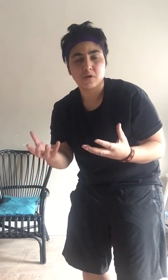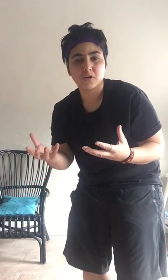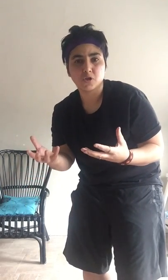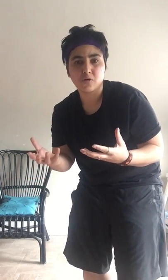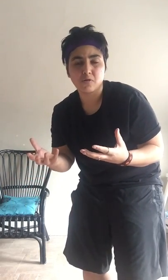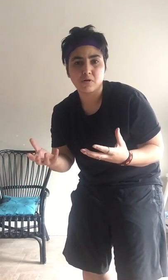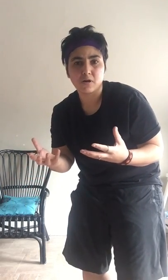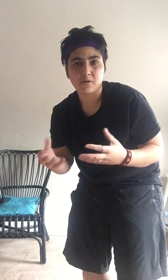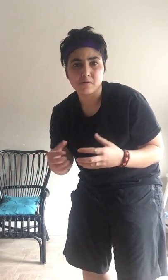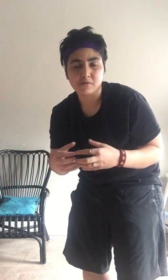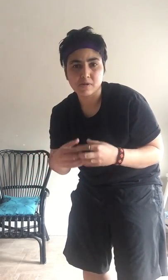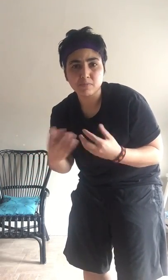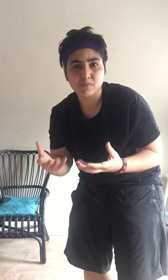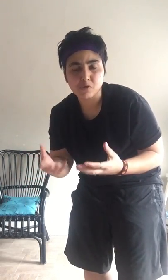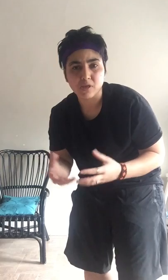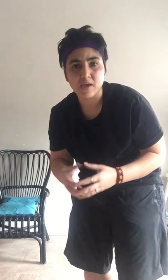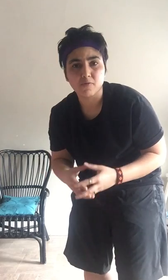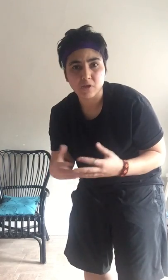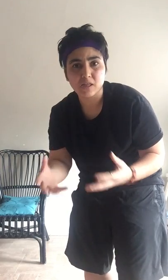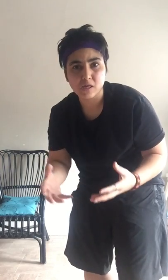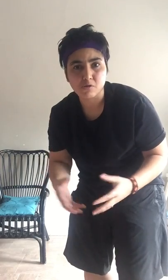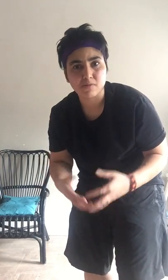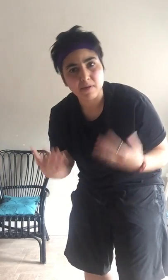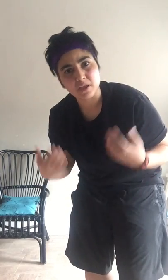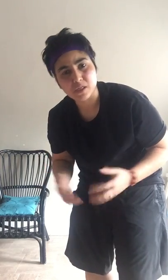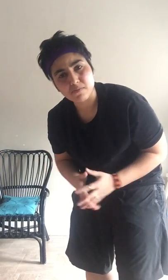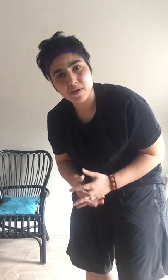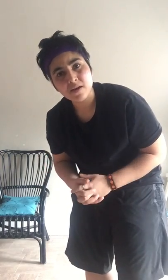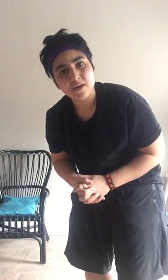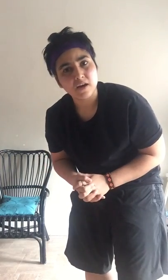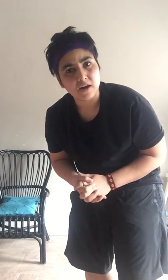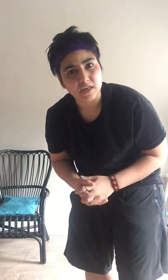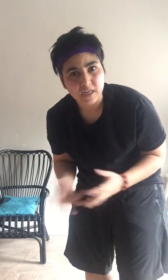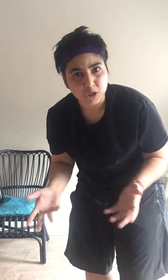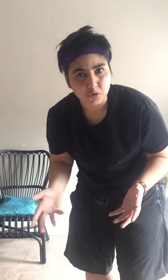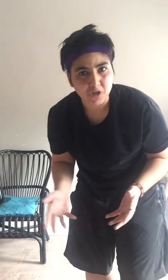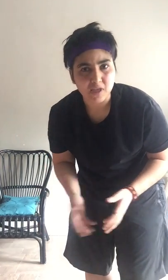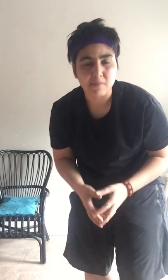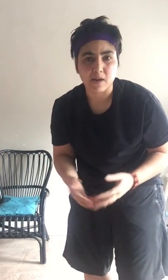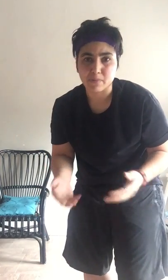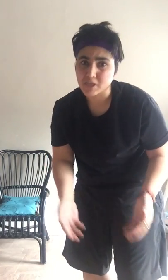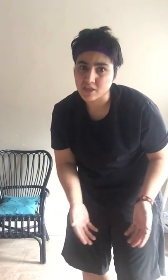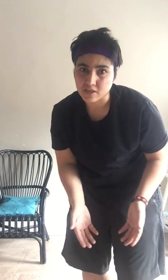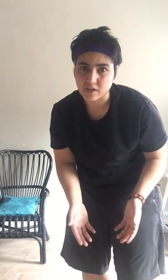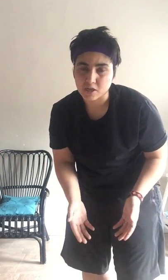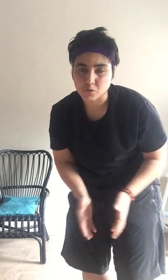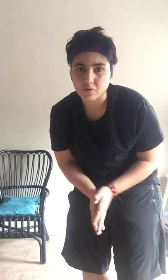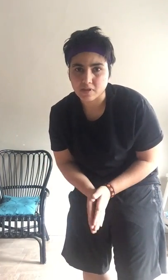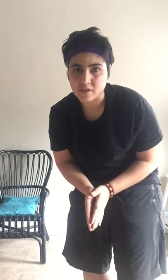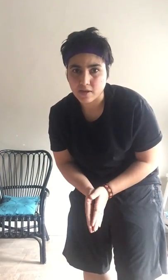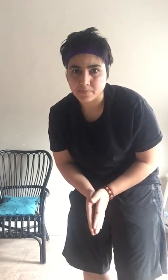जो सिम्टम्स होते हैं वो दर्द की सुरत में हमारे जिसम में निकल दे शुरू हो जाते हैं